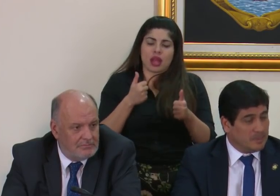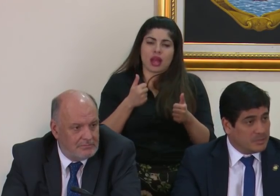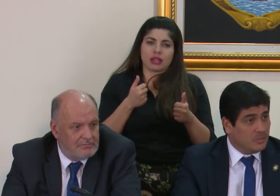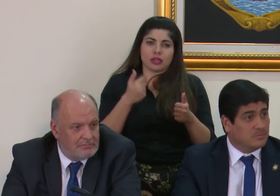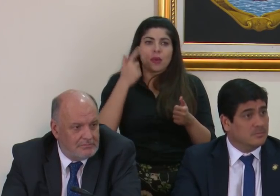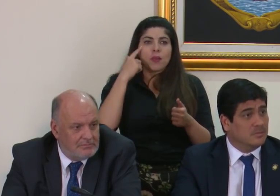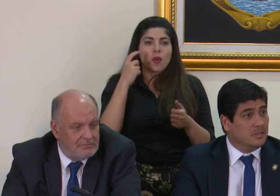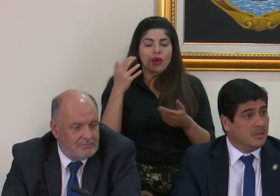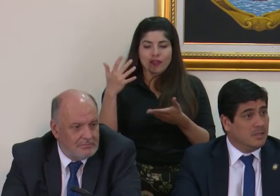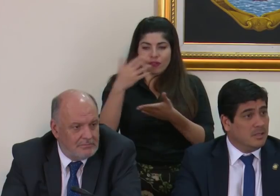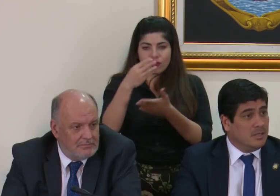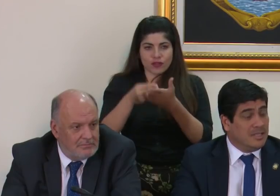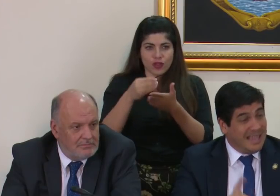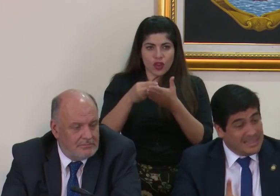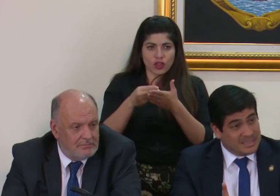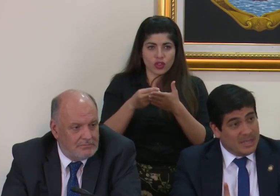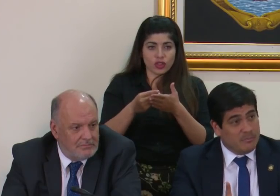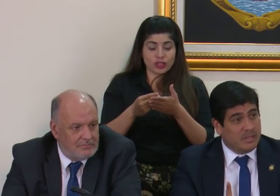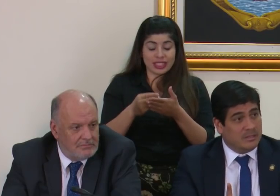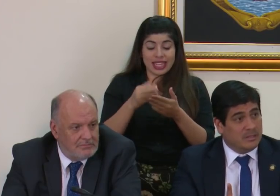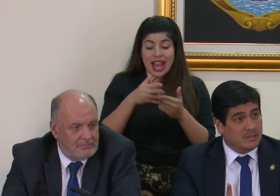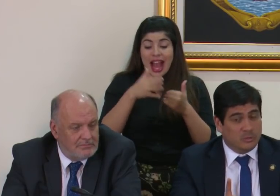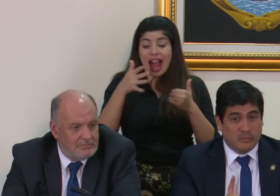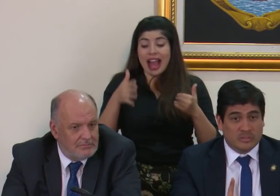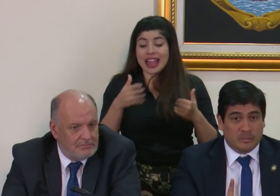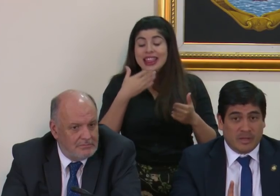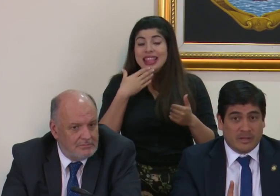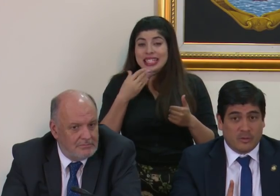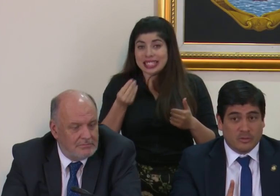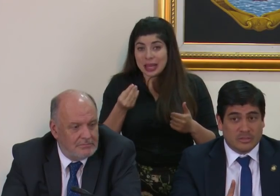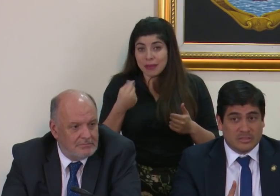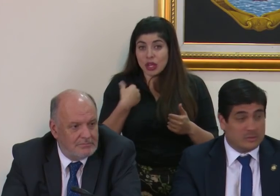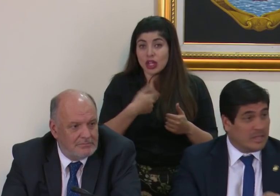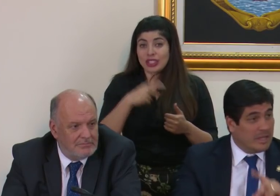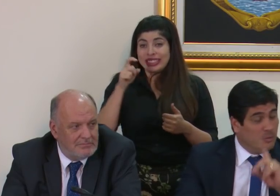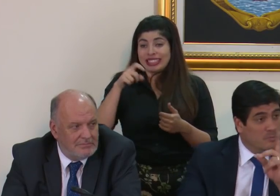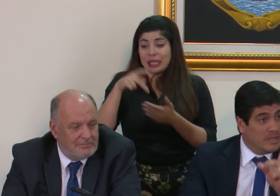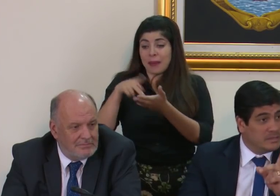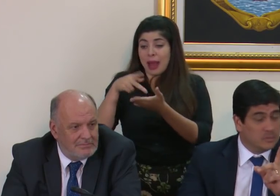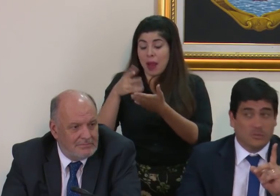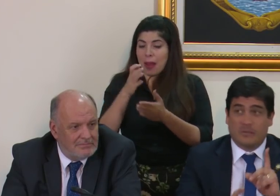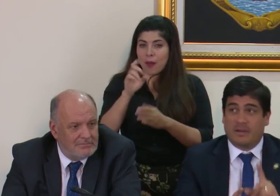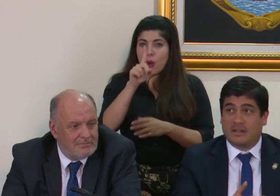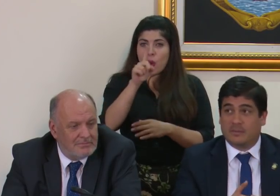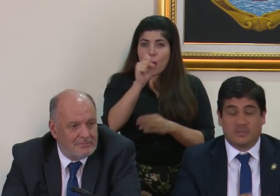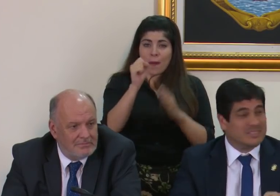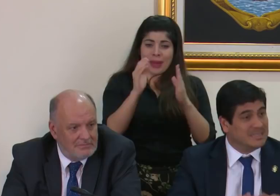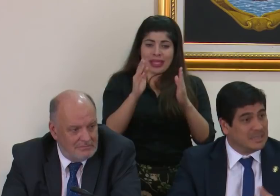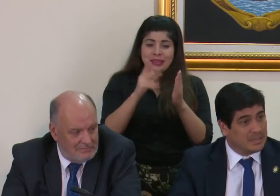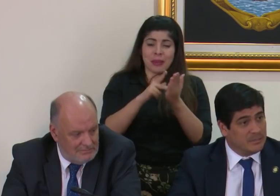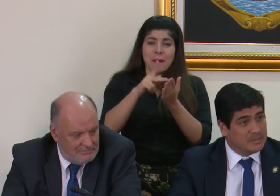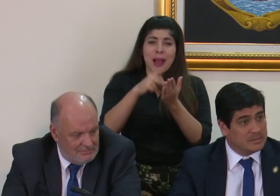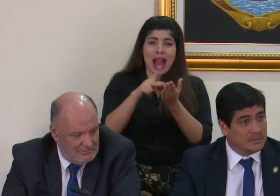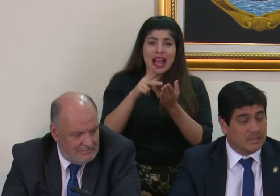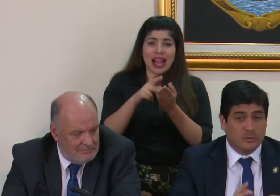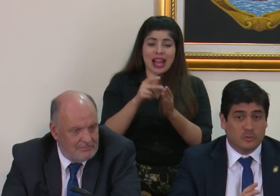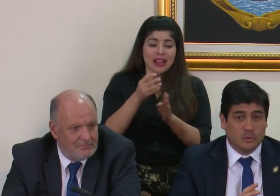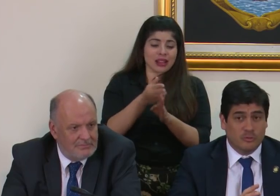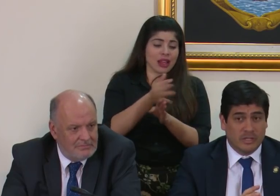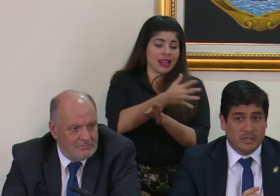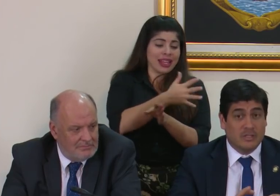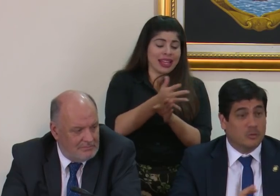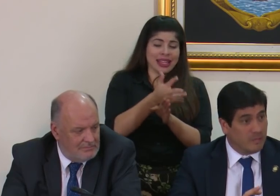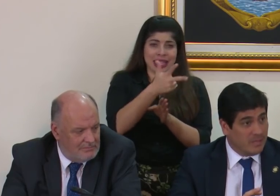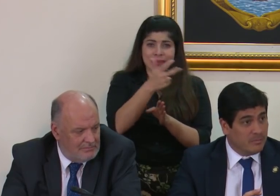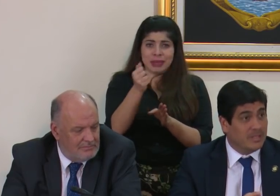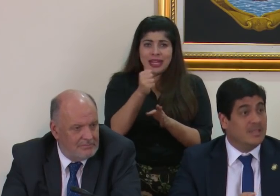captación y a diciembre tuvimos que pagar cosas o sea en un mes se tuvo que pagar captaciones de hasta tres meses hablando de